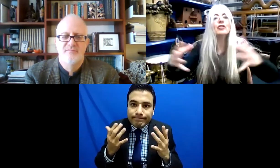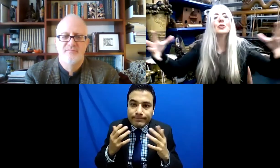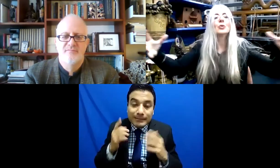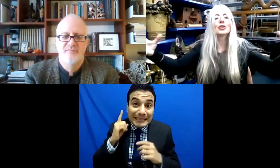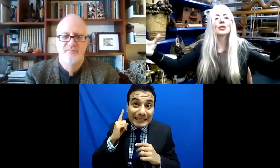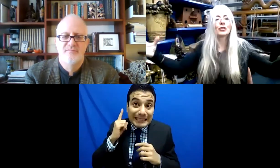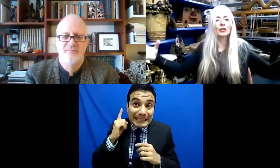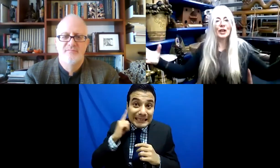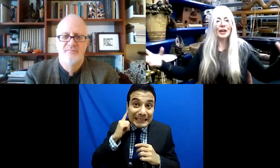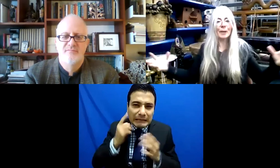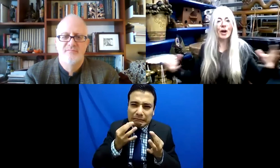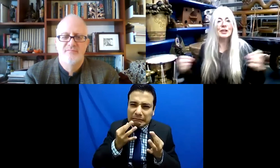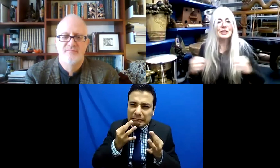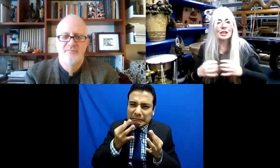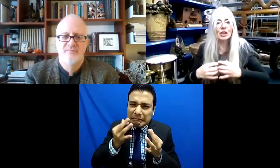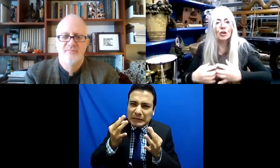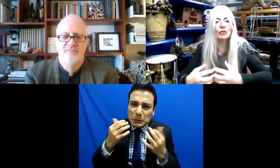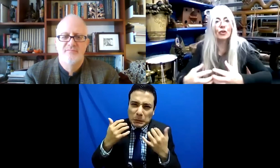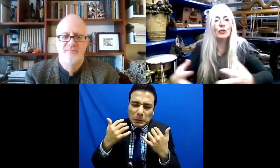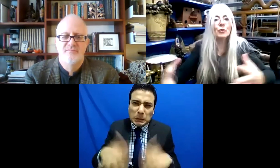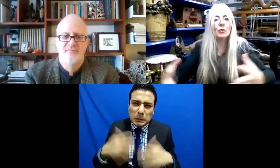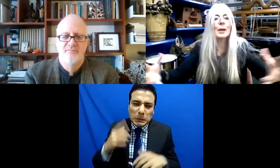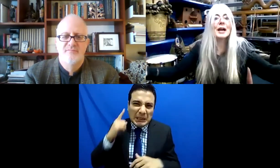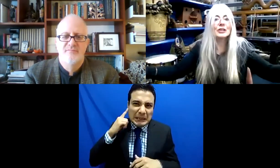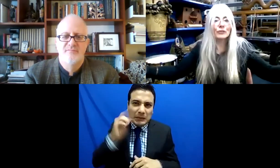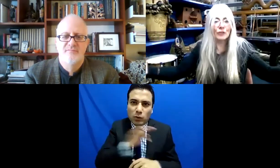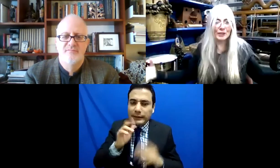persona se magnifica. Entonces creo que nos,